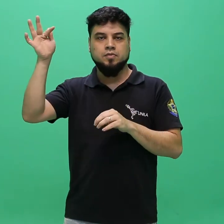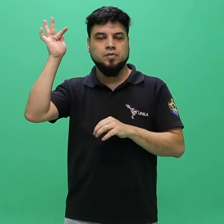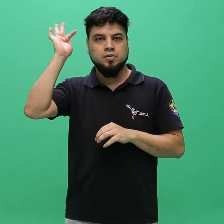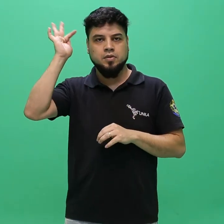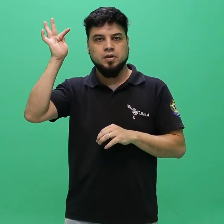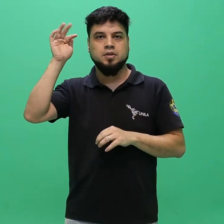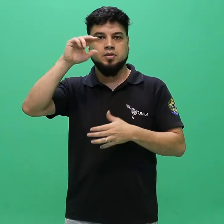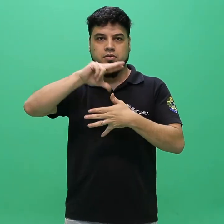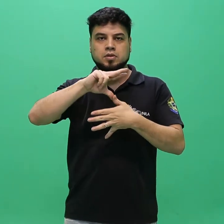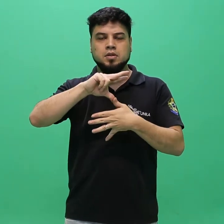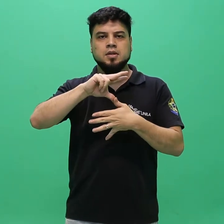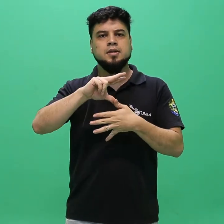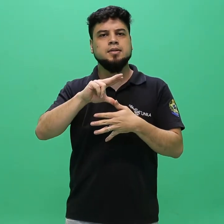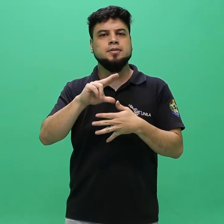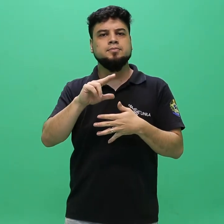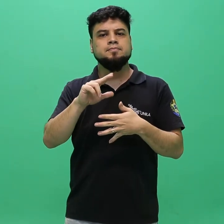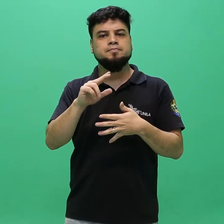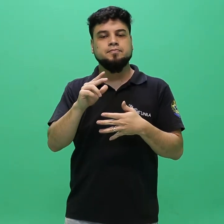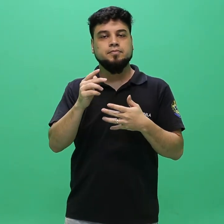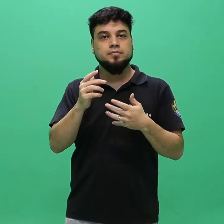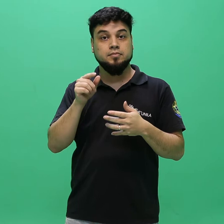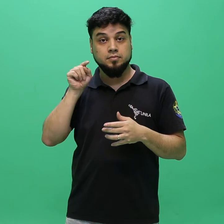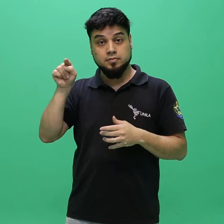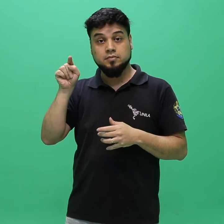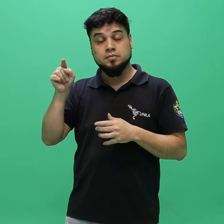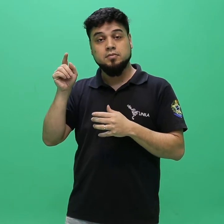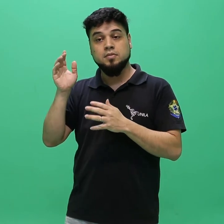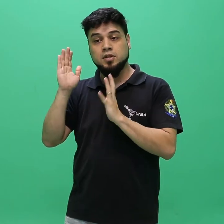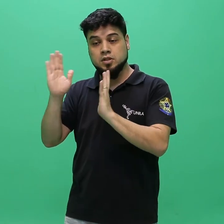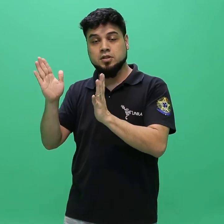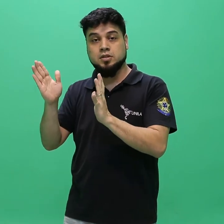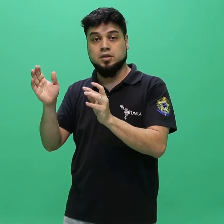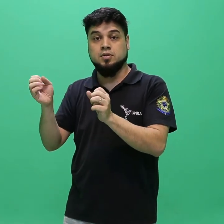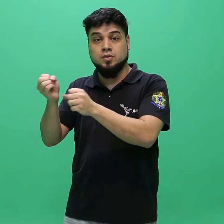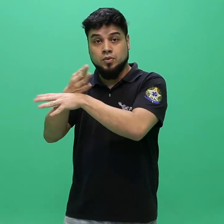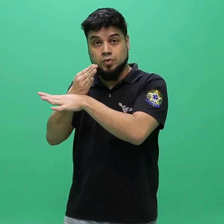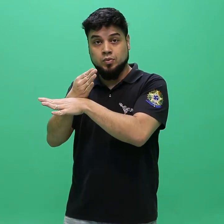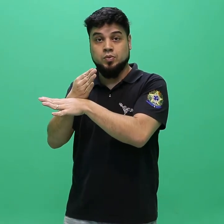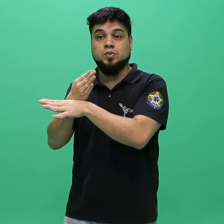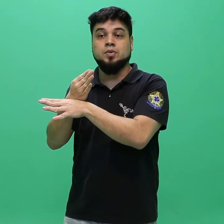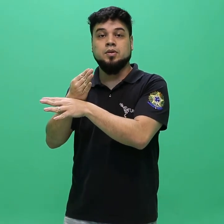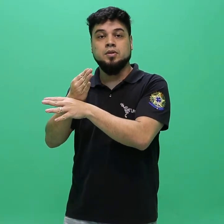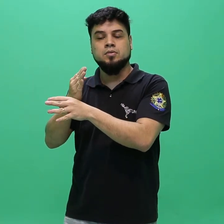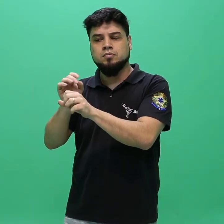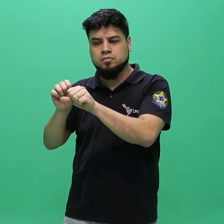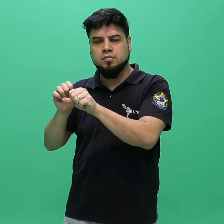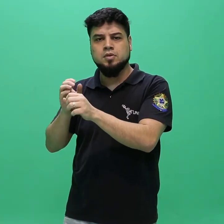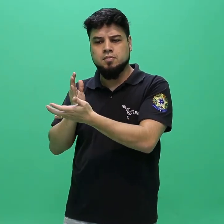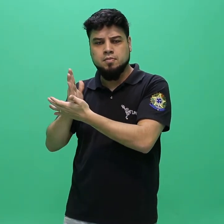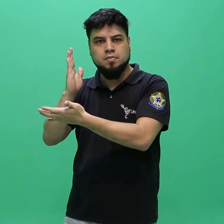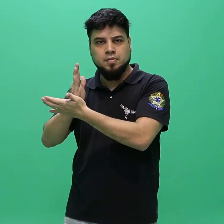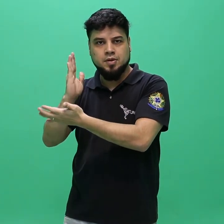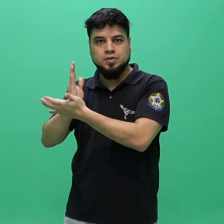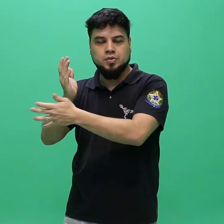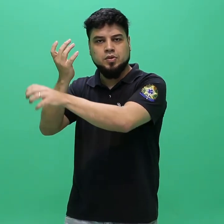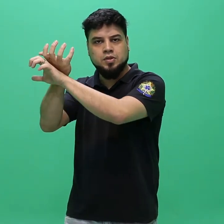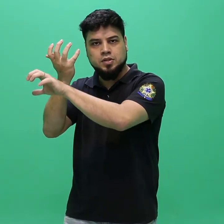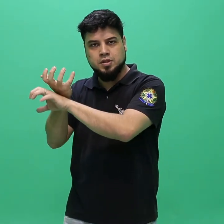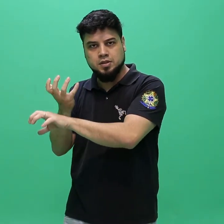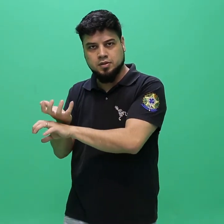aprovação na instituição de origem, os componentes curriculares ou equivalentes determinados pela